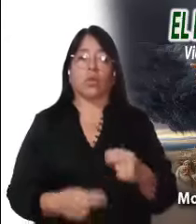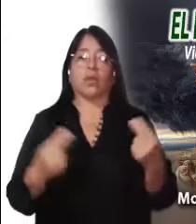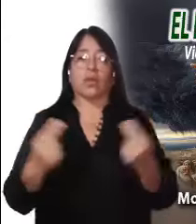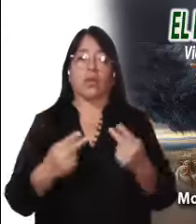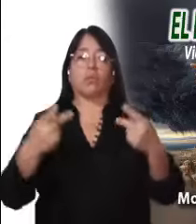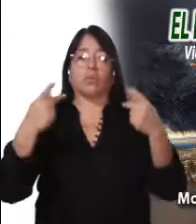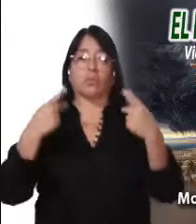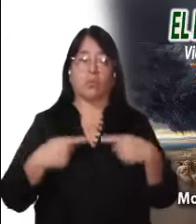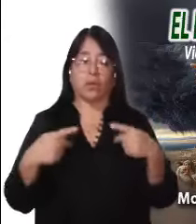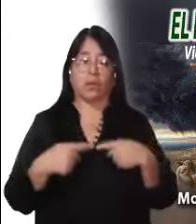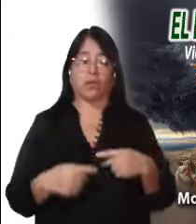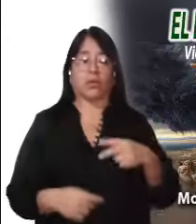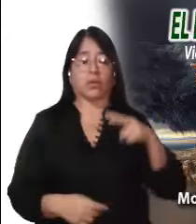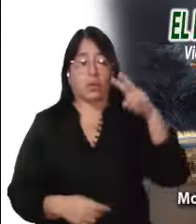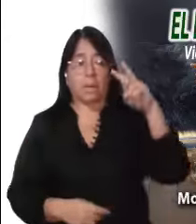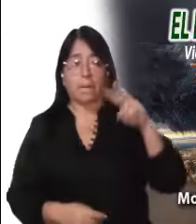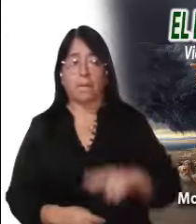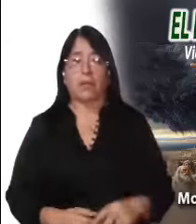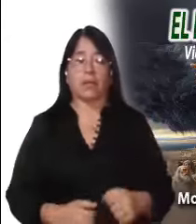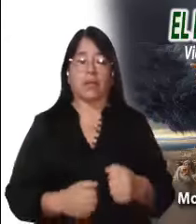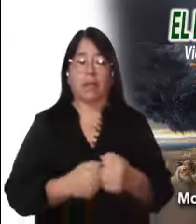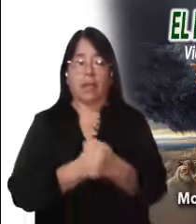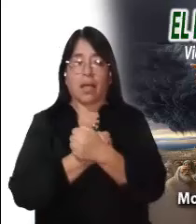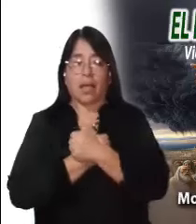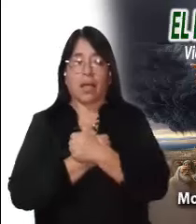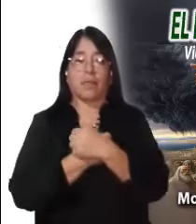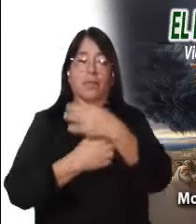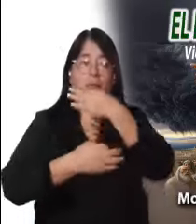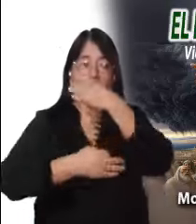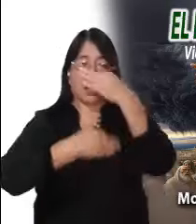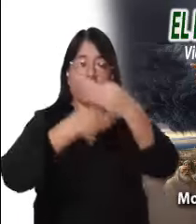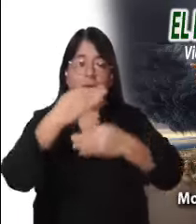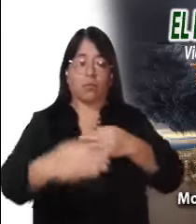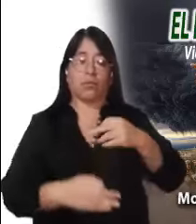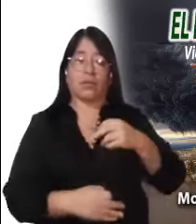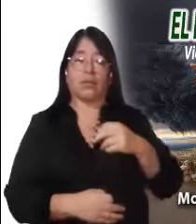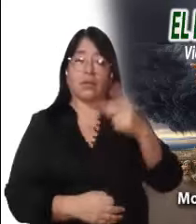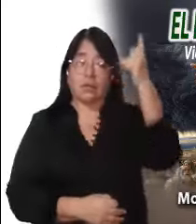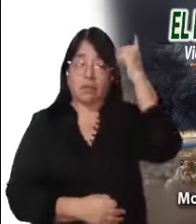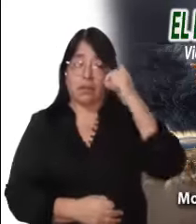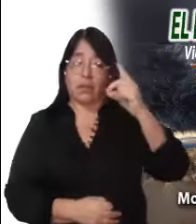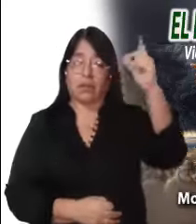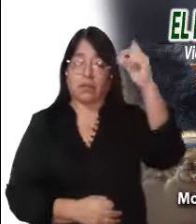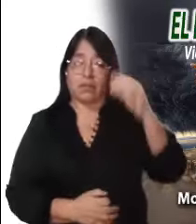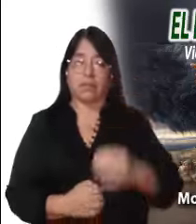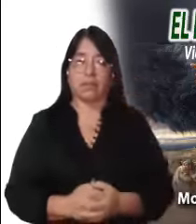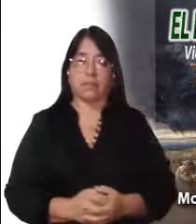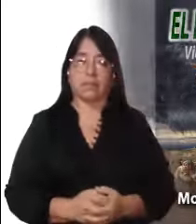San Francisco, se necesitan hombres que se tomen en serio el Evangelio,